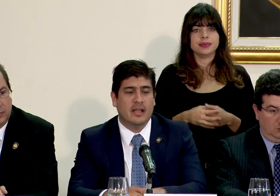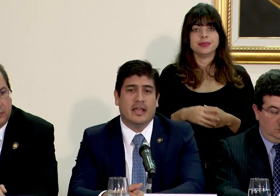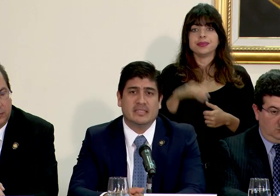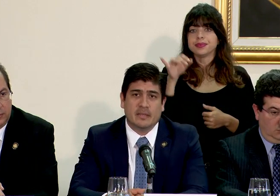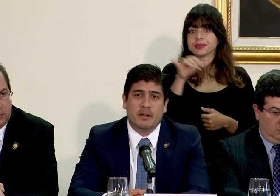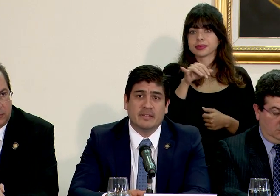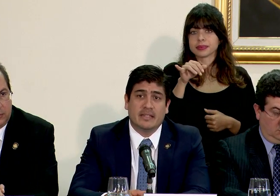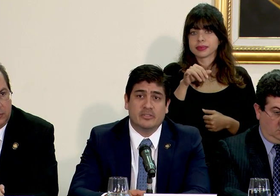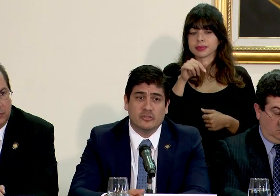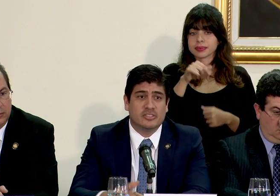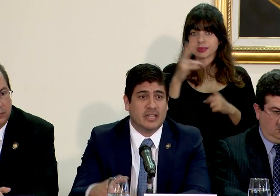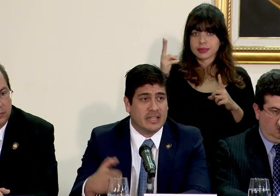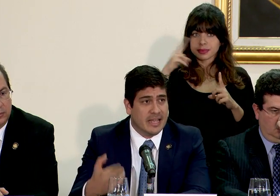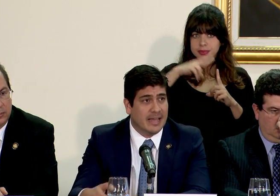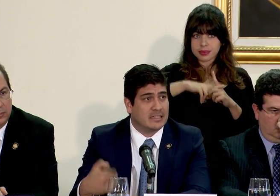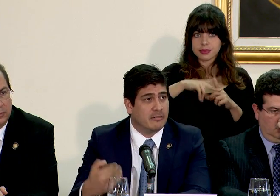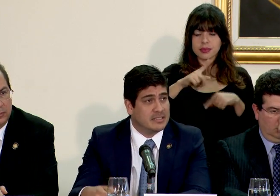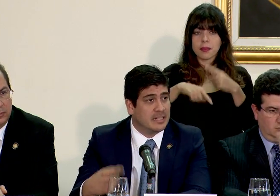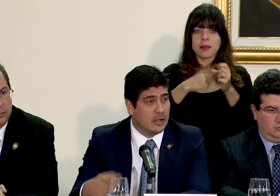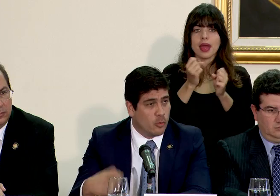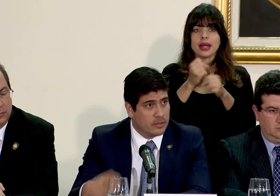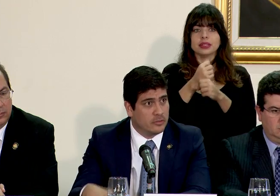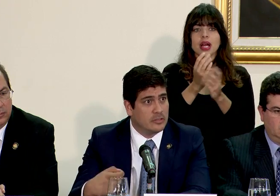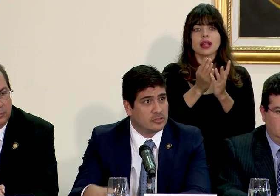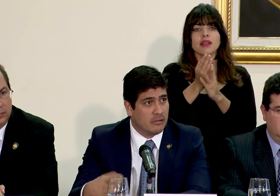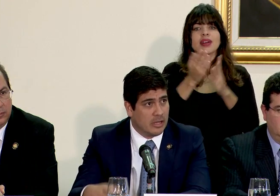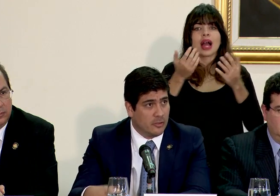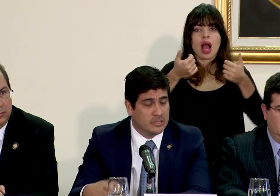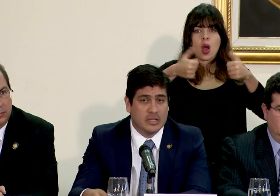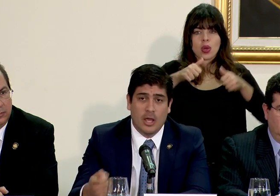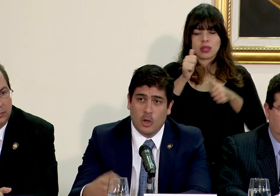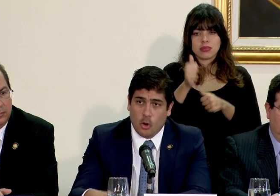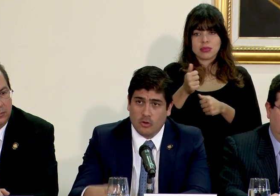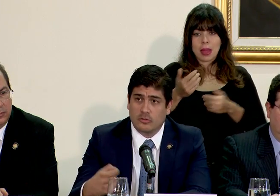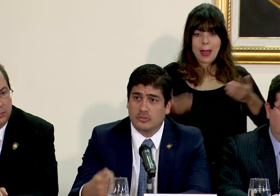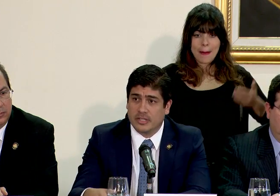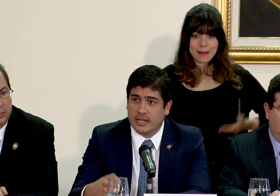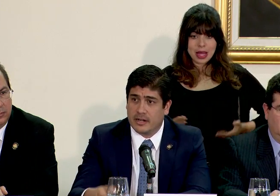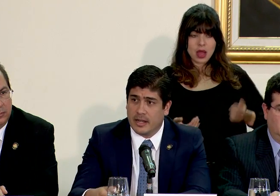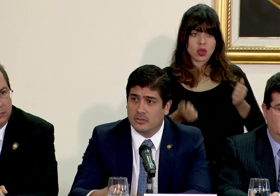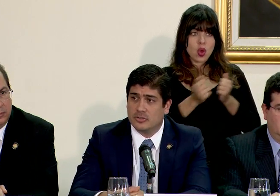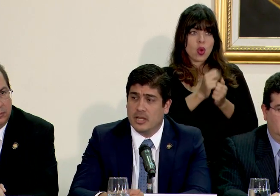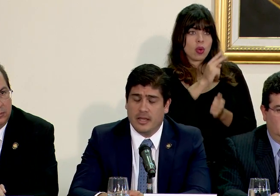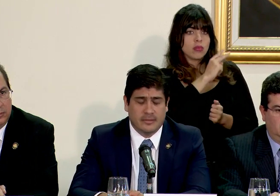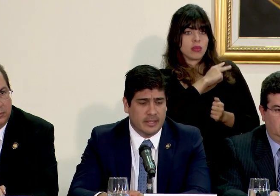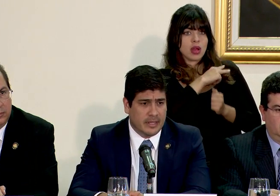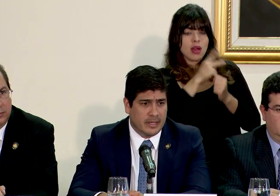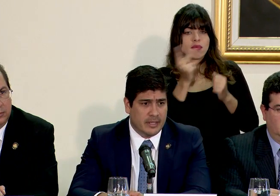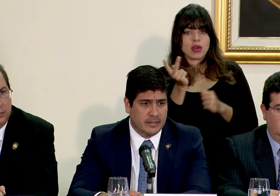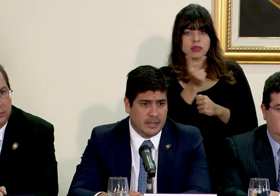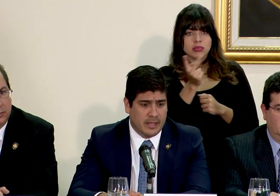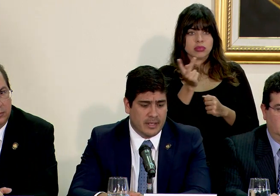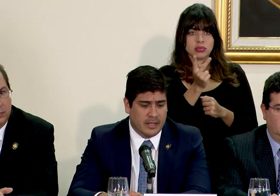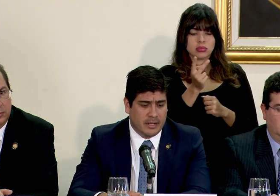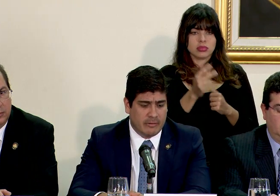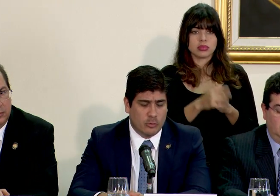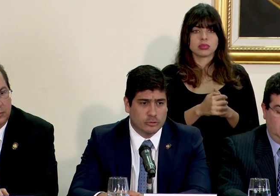Igual, esta implementación se haría a través del acuerdo de los trabajadores con los encargados de